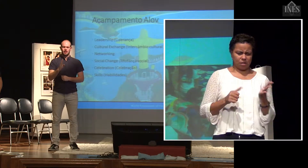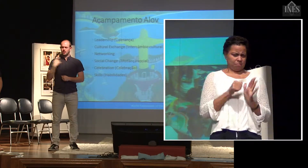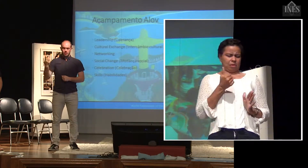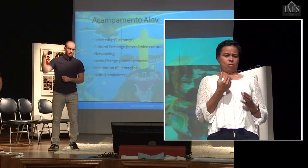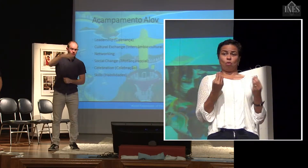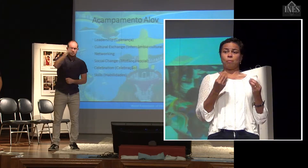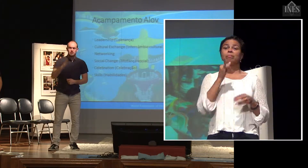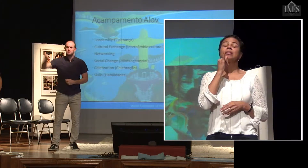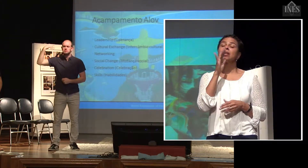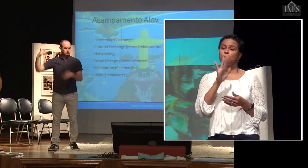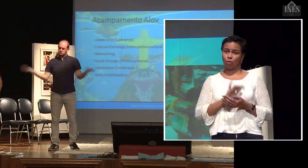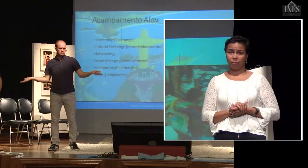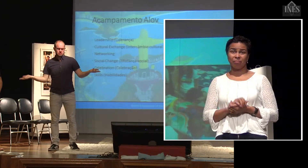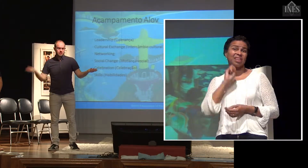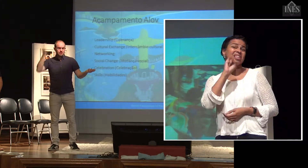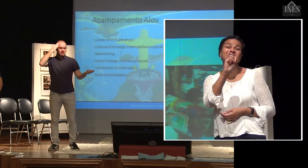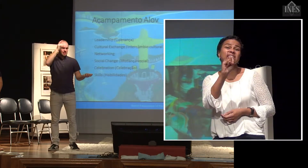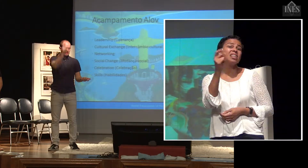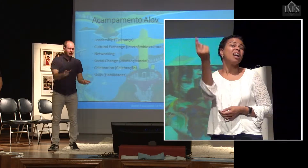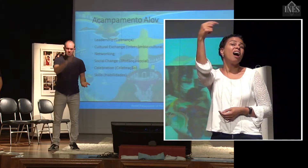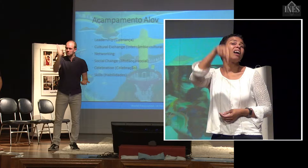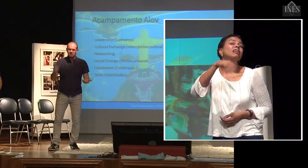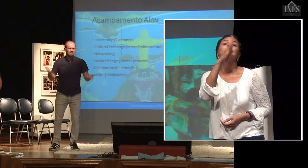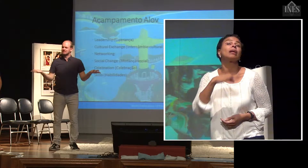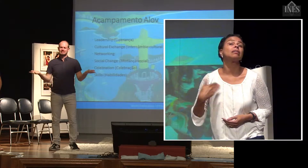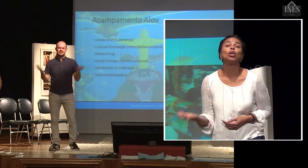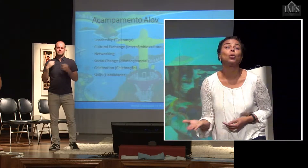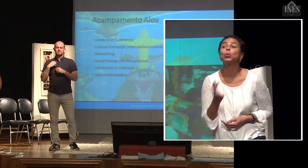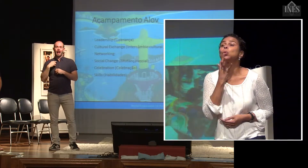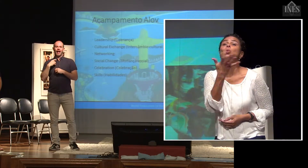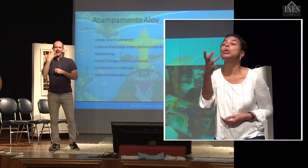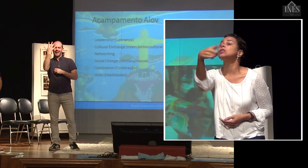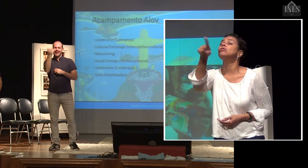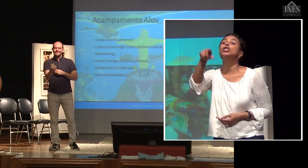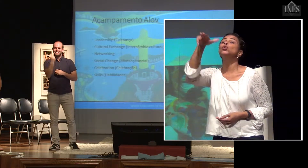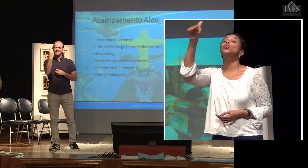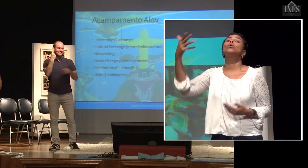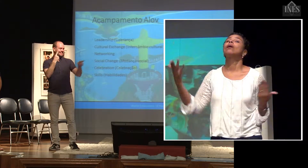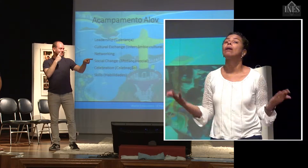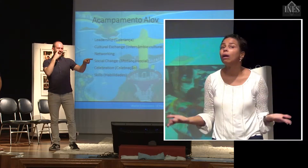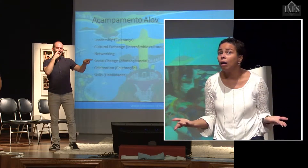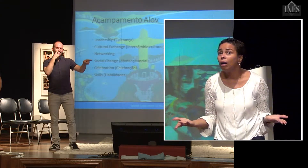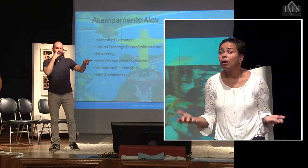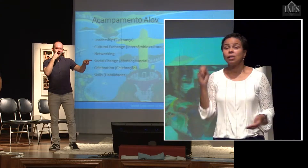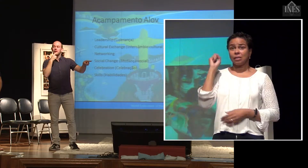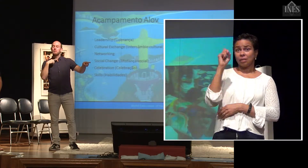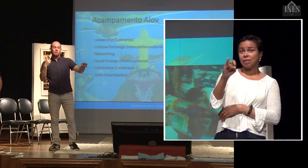ao Brasil e não conhecesse vocês, se a gente nunca tivesse ido a outros países e tido esse tipo de